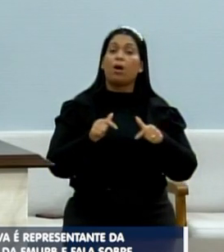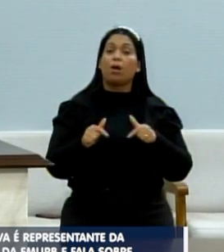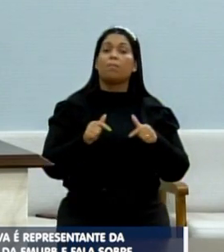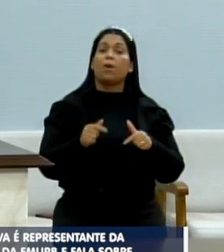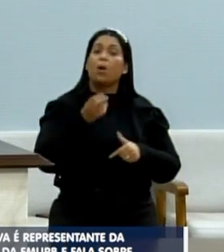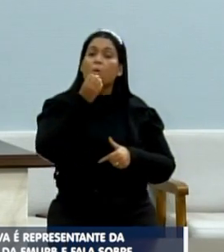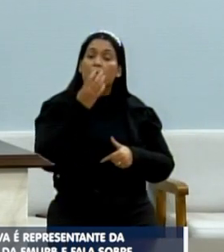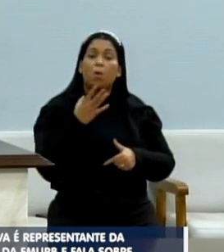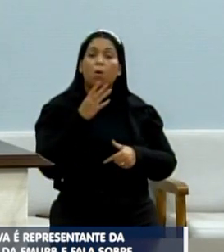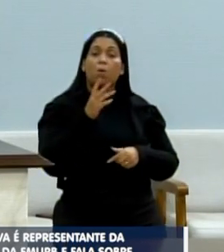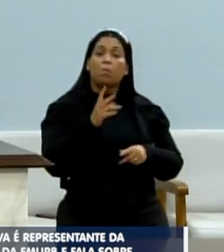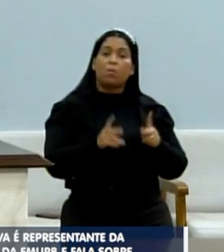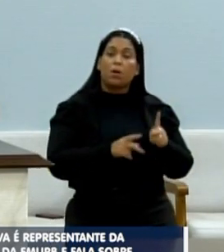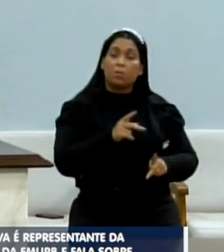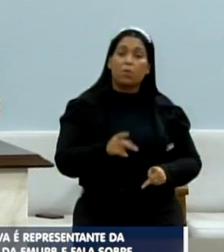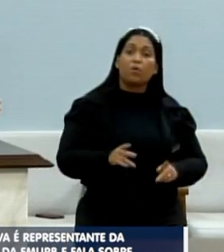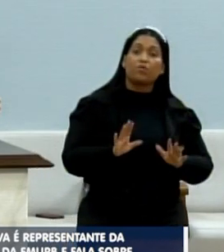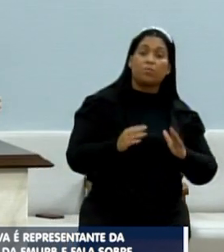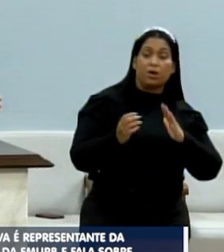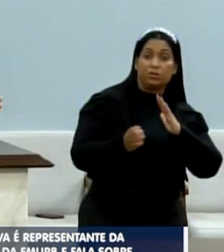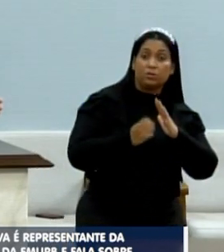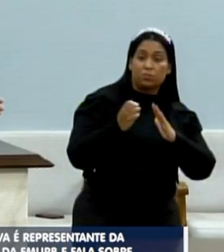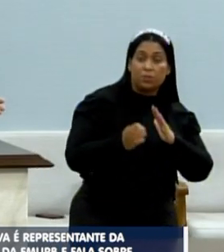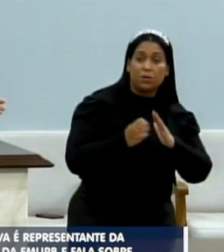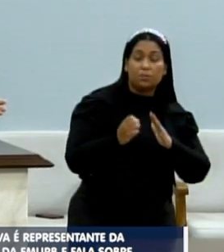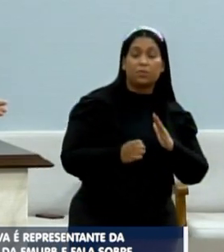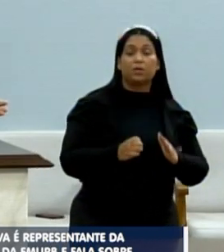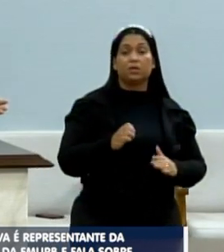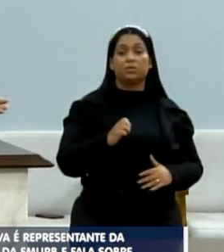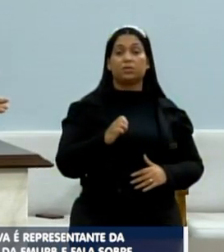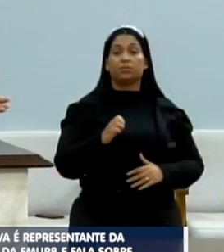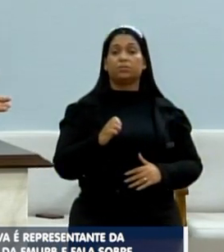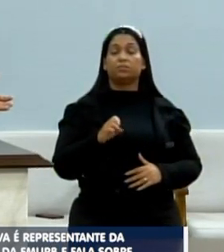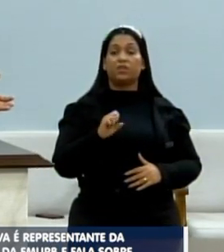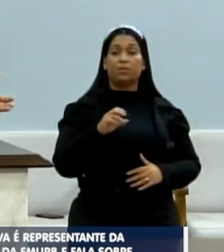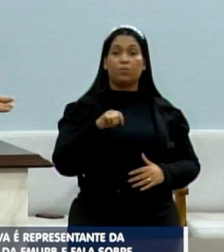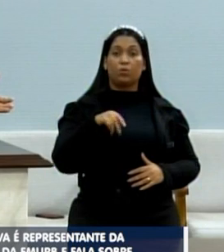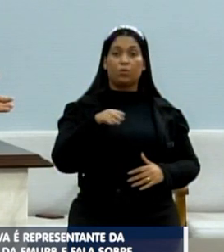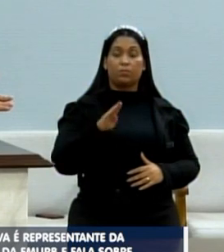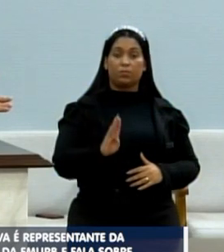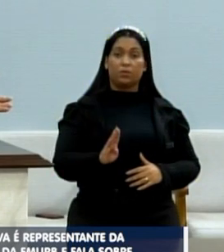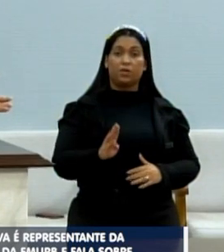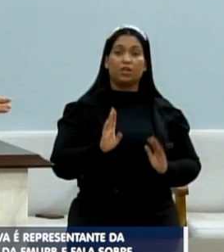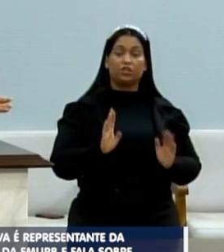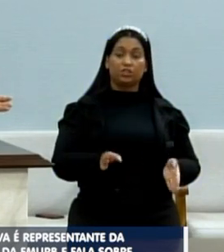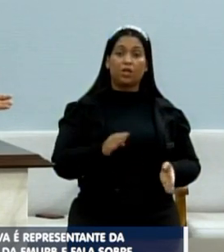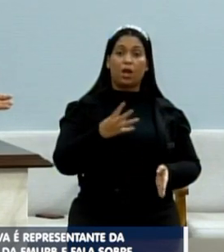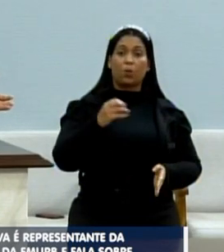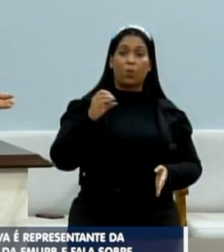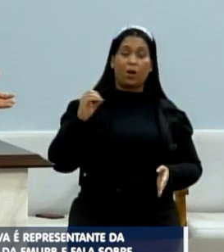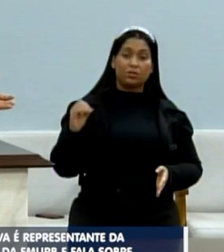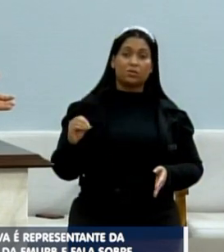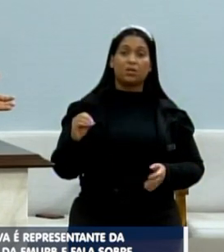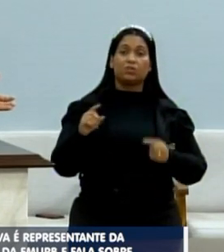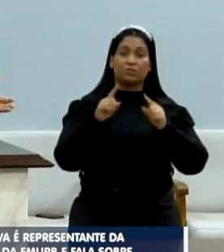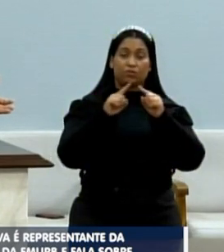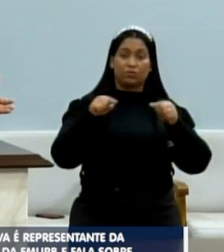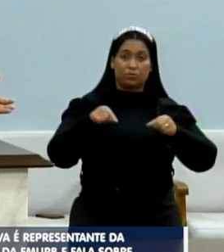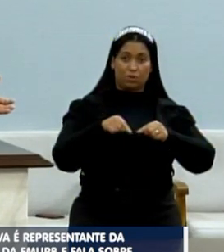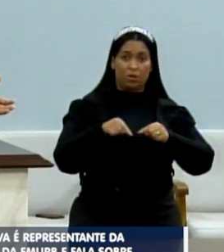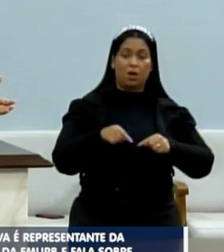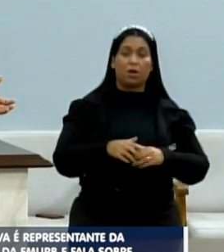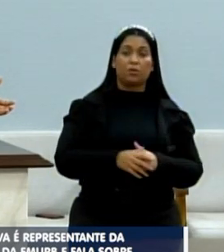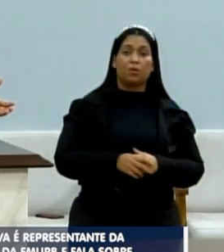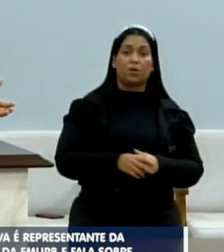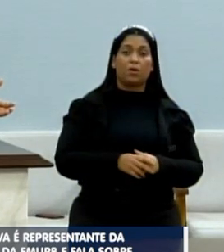para a população. Com uma empresa igual a Imurbe, que ela chegou a ter mais de 400 funcionários, ela cumpria bem o seu papel,